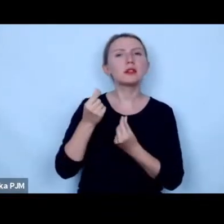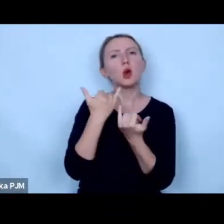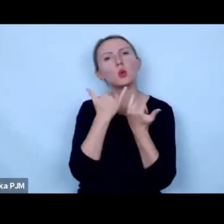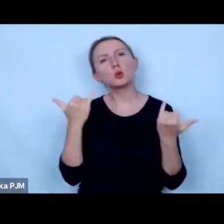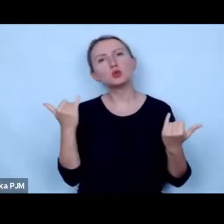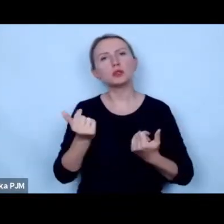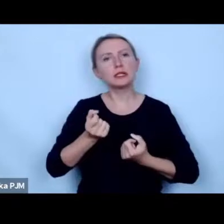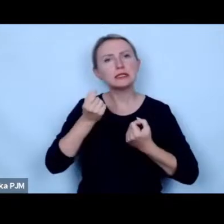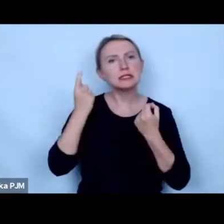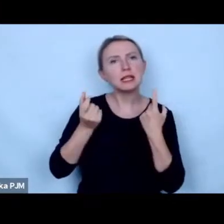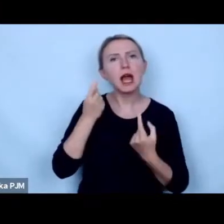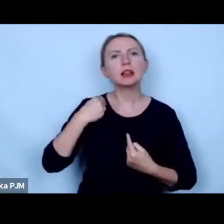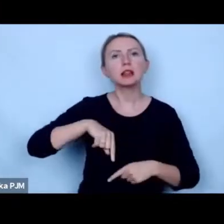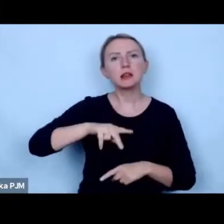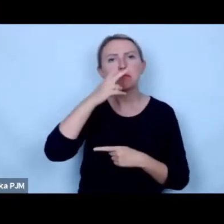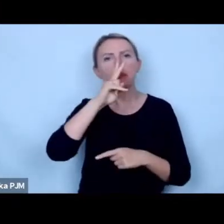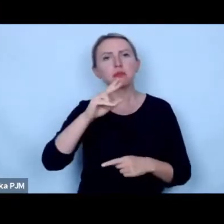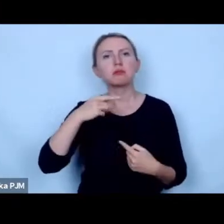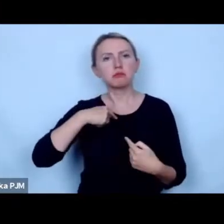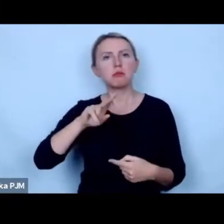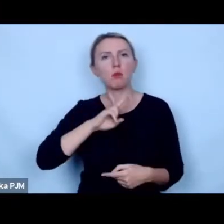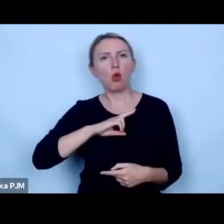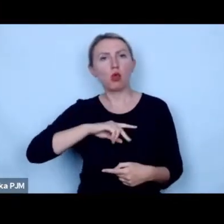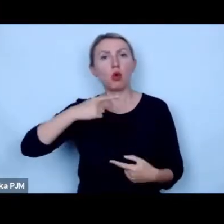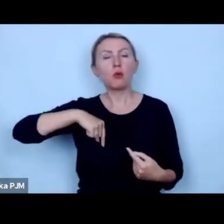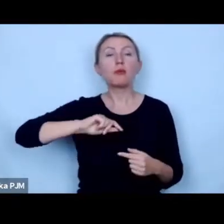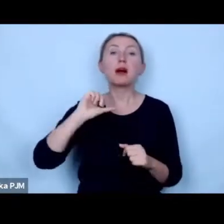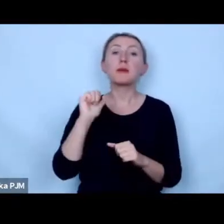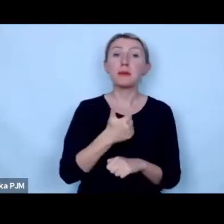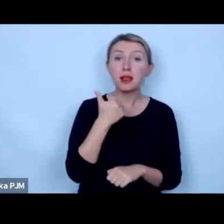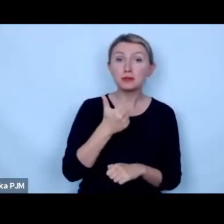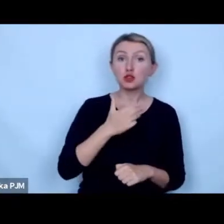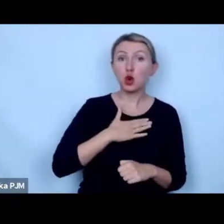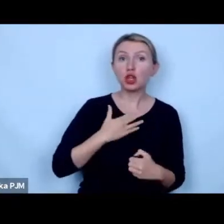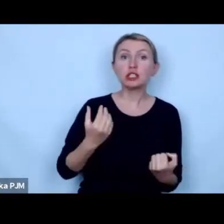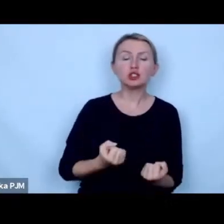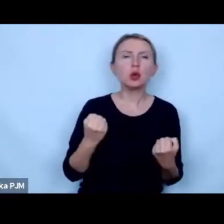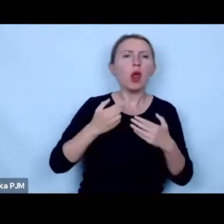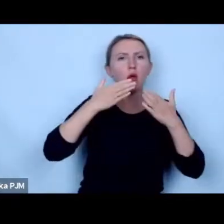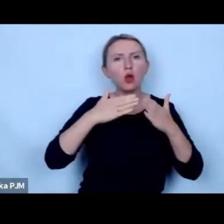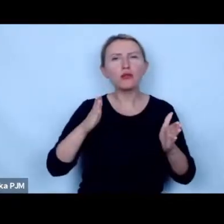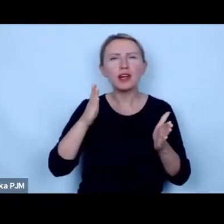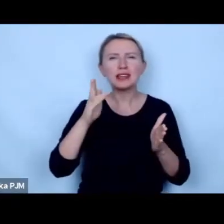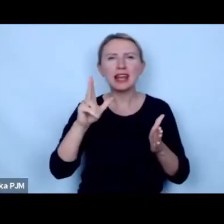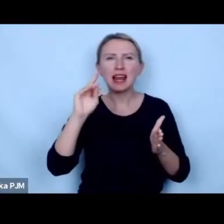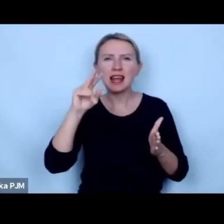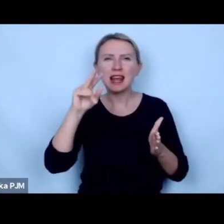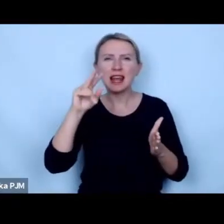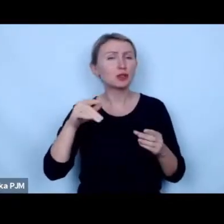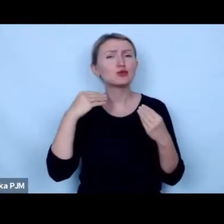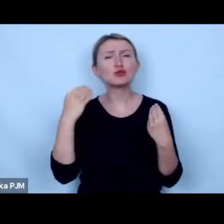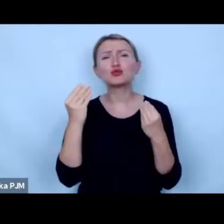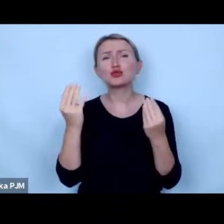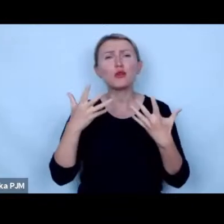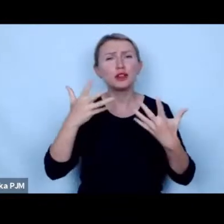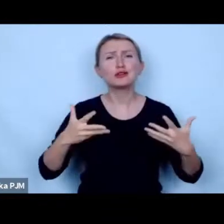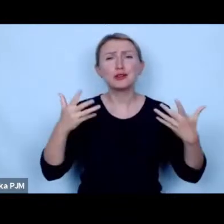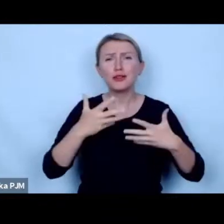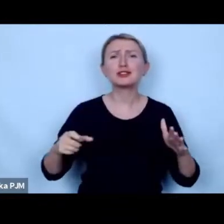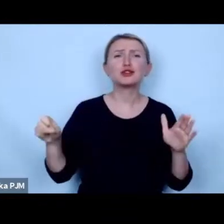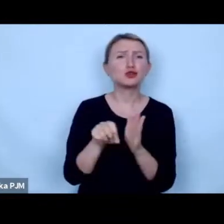inicjatyw które są bliskie naszym sercom w pierwszym roku naszej działalności były to otwarte klatki cudowne stowarzyszenie z którym do tej pory